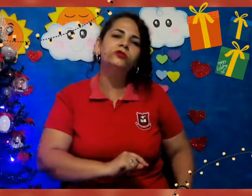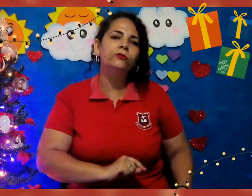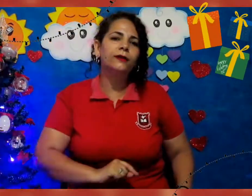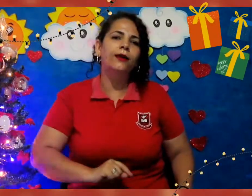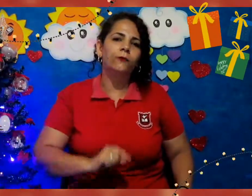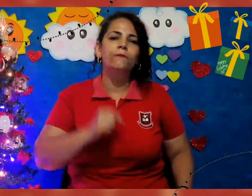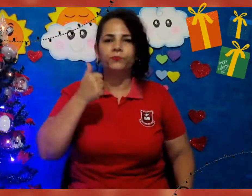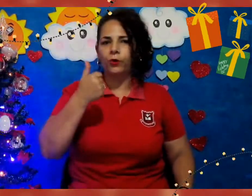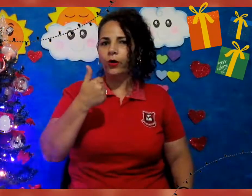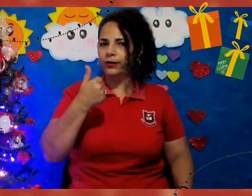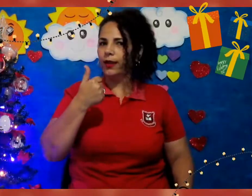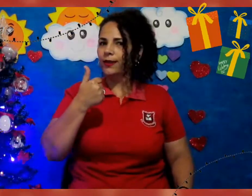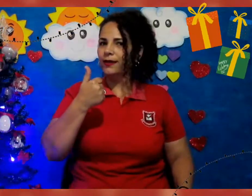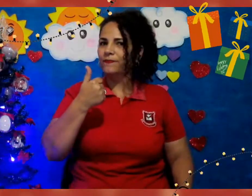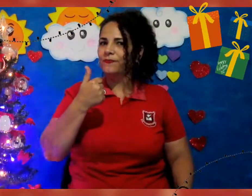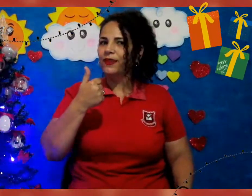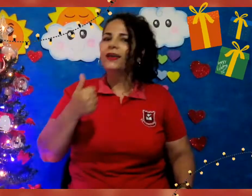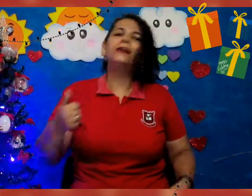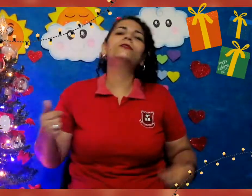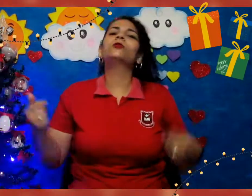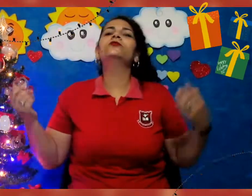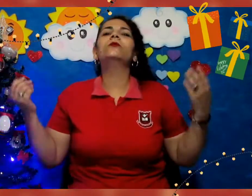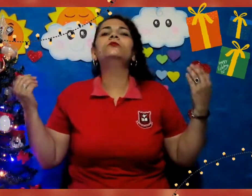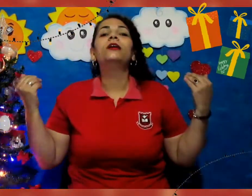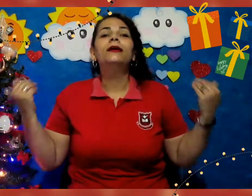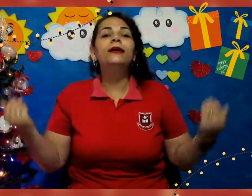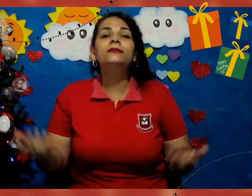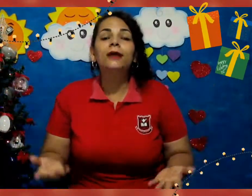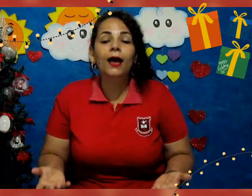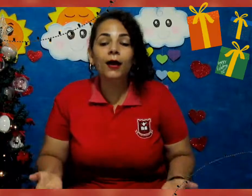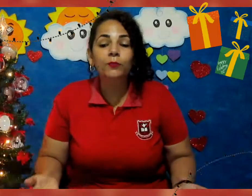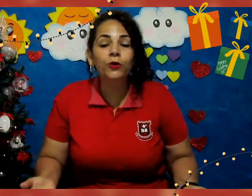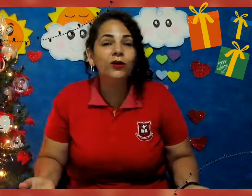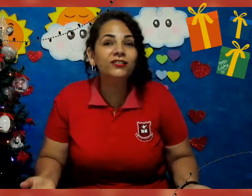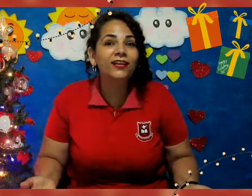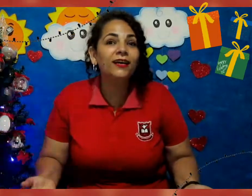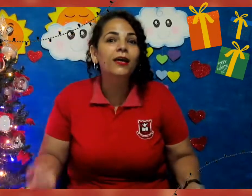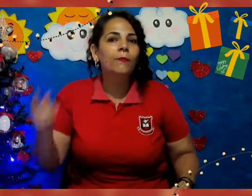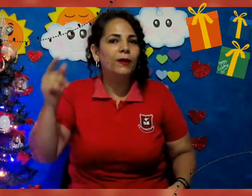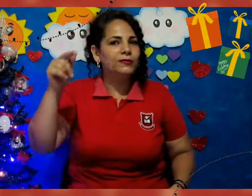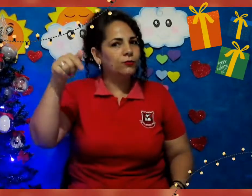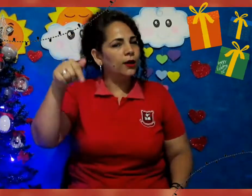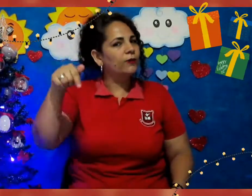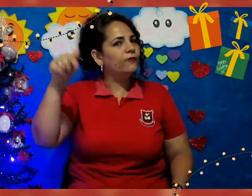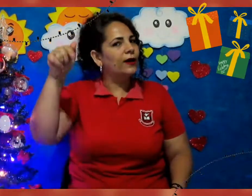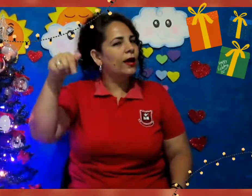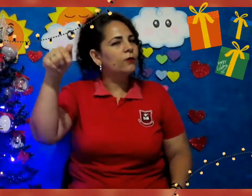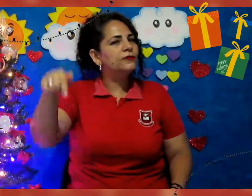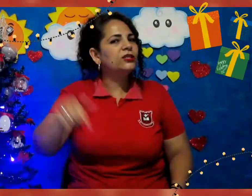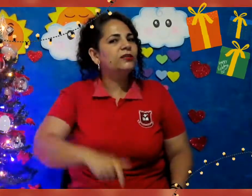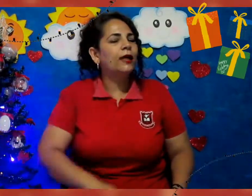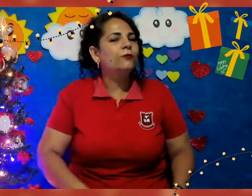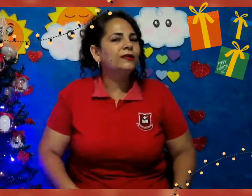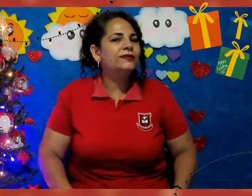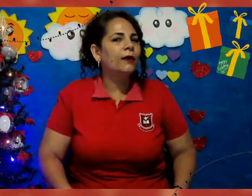do Natal. Ok? Então nós vamos encerrar por hoje. Mas eu quero falar com vocês lá no WhatsApp,